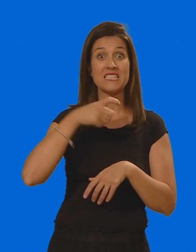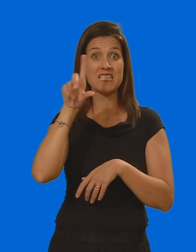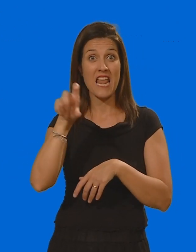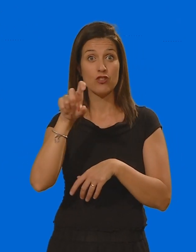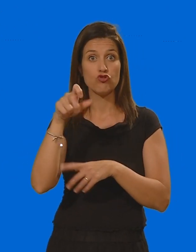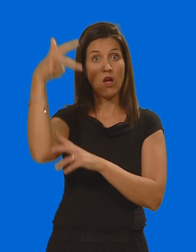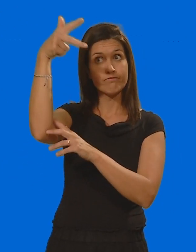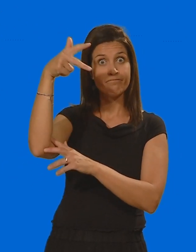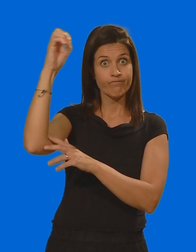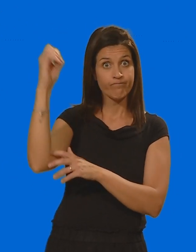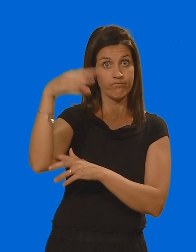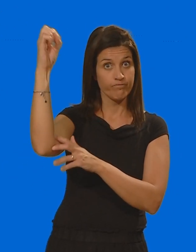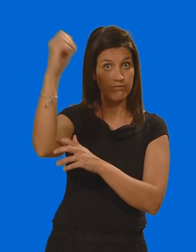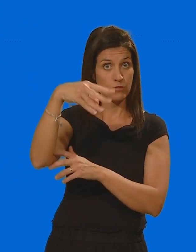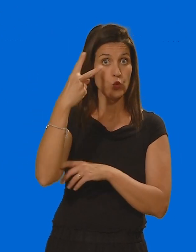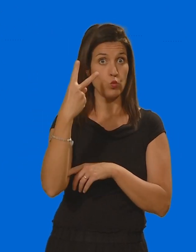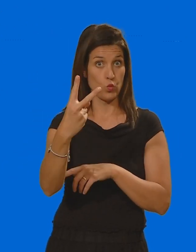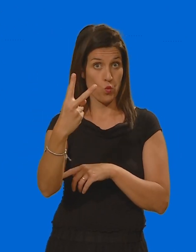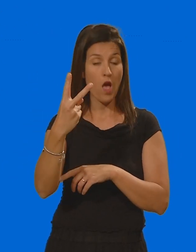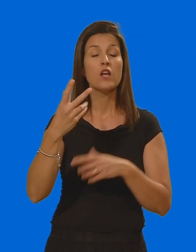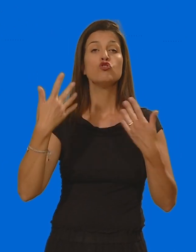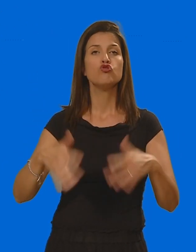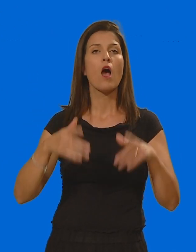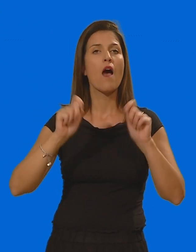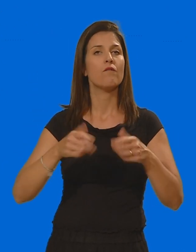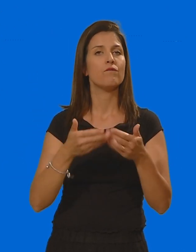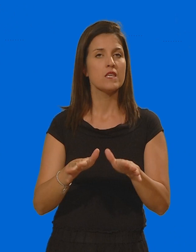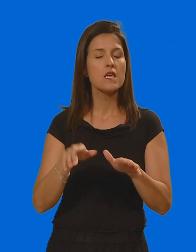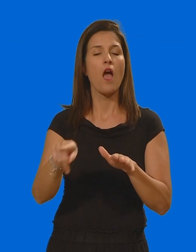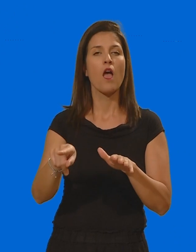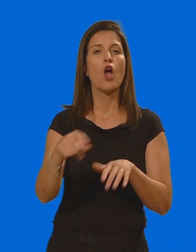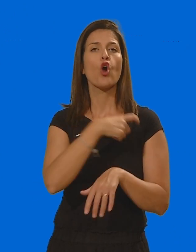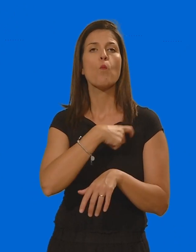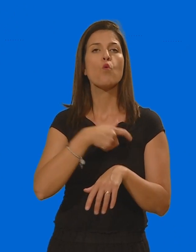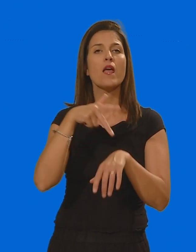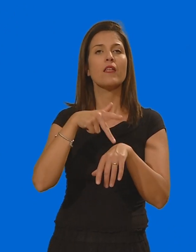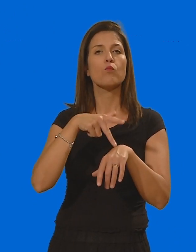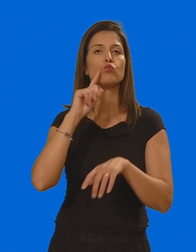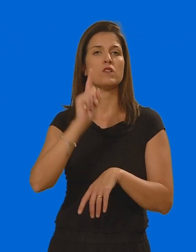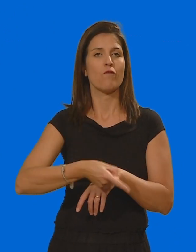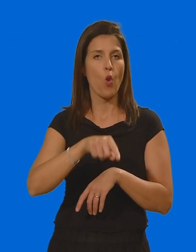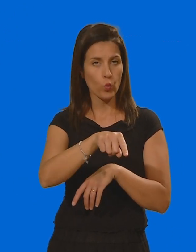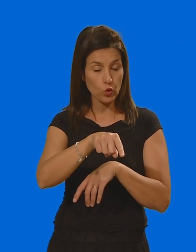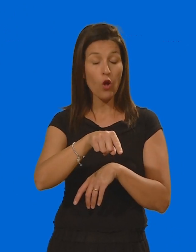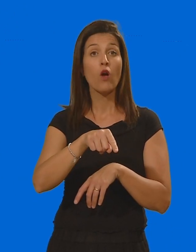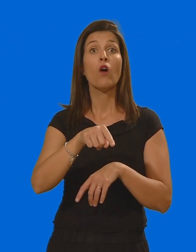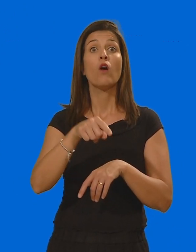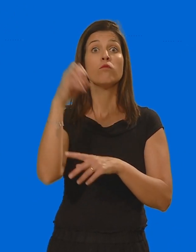Le due postazioni sono attivate dal comune di Trepuzzi e sono entrate in funzione nella